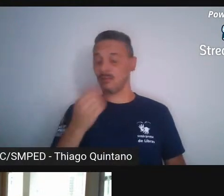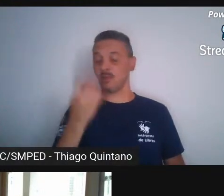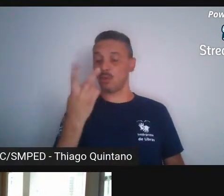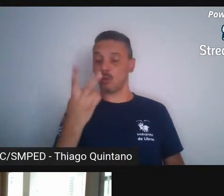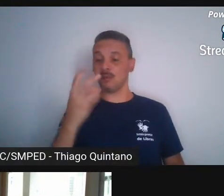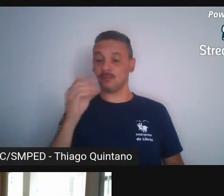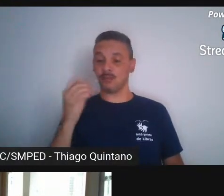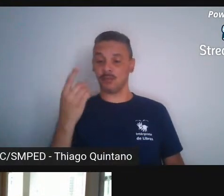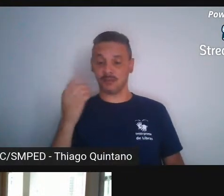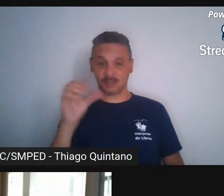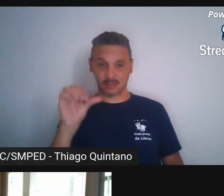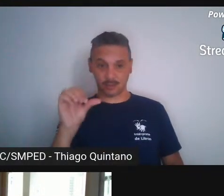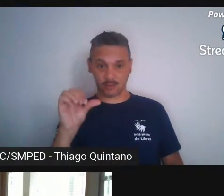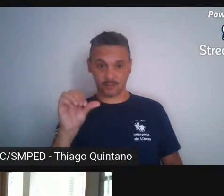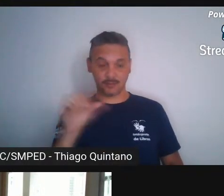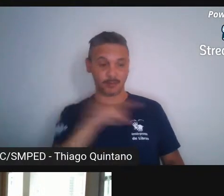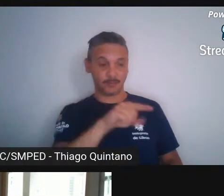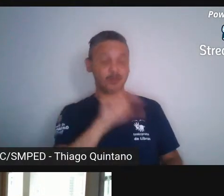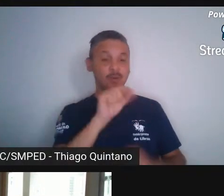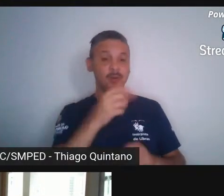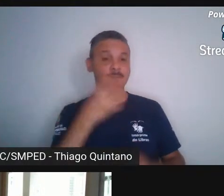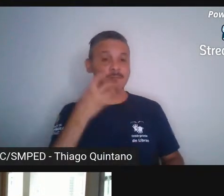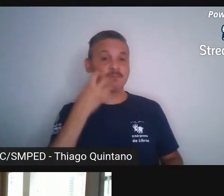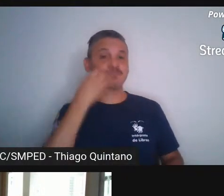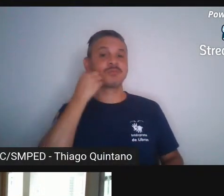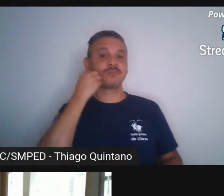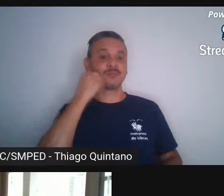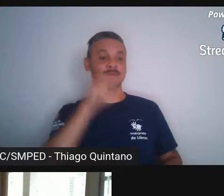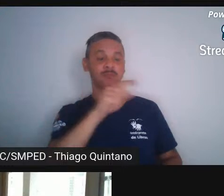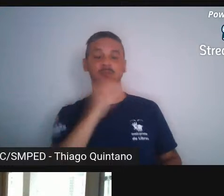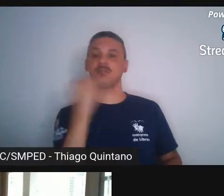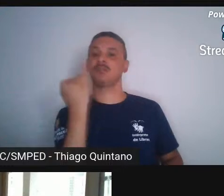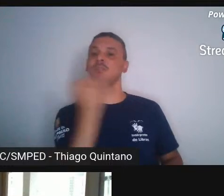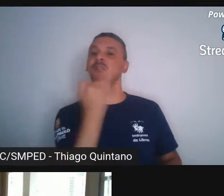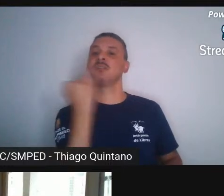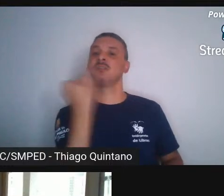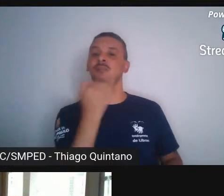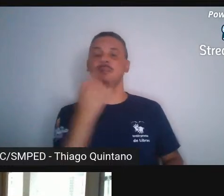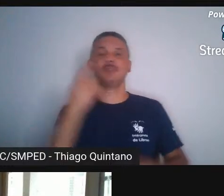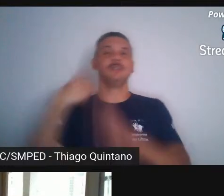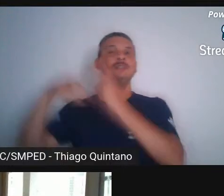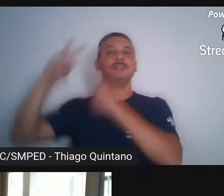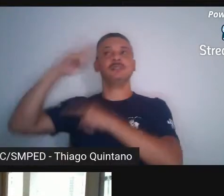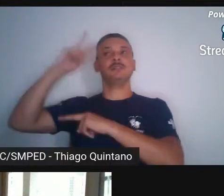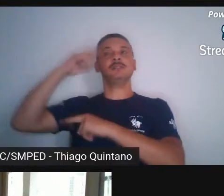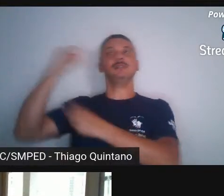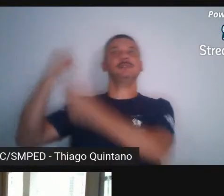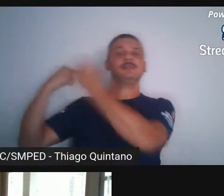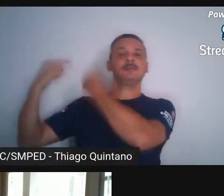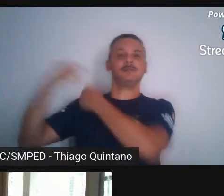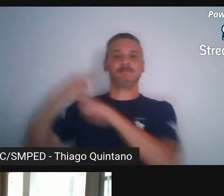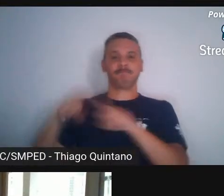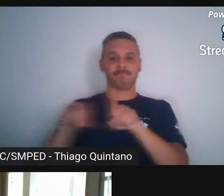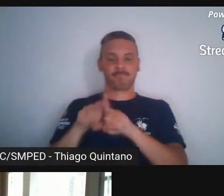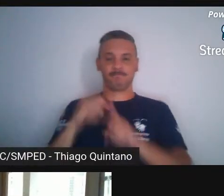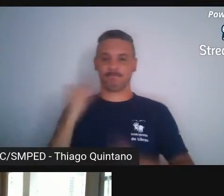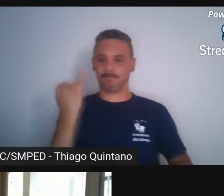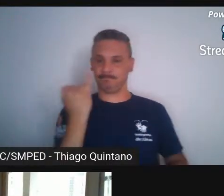reconhecendo a sua relevância histórica e antropor arqueológica.